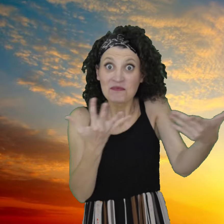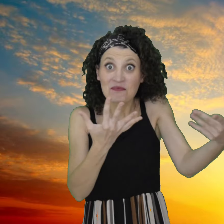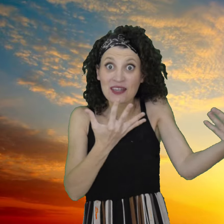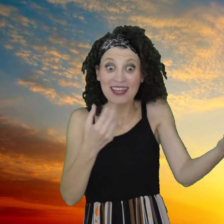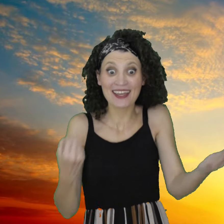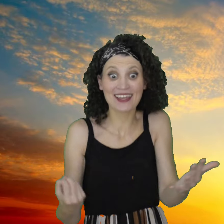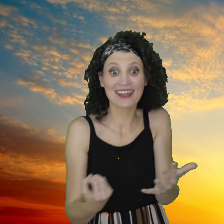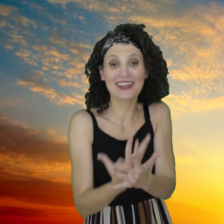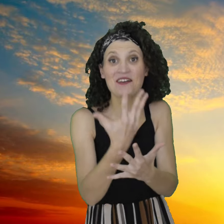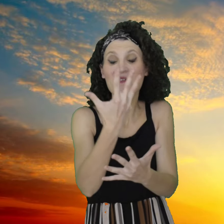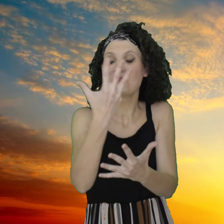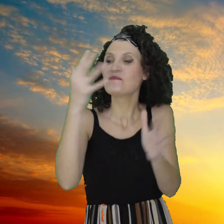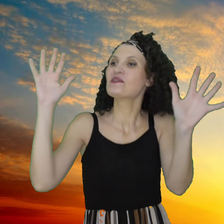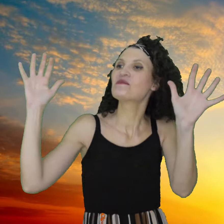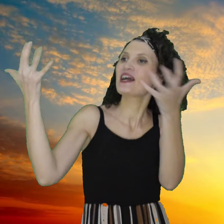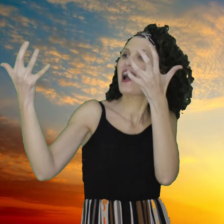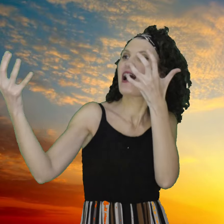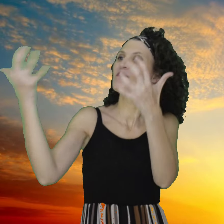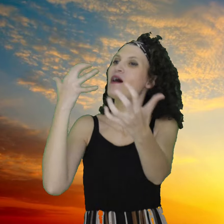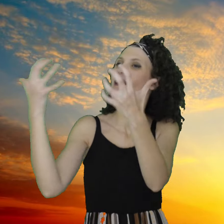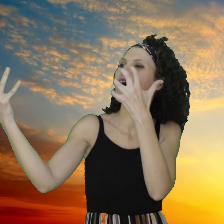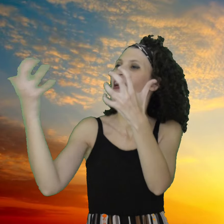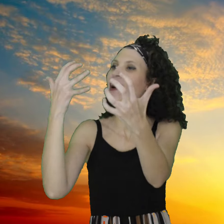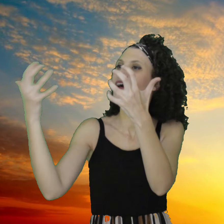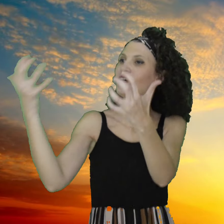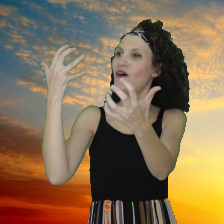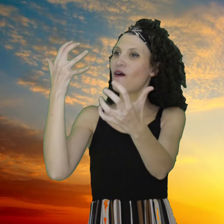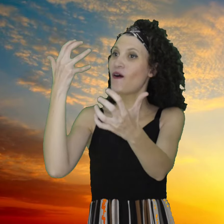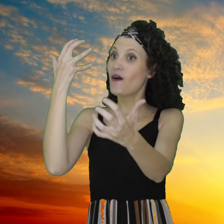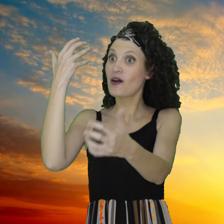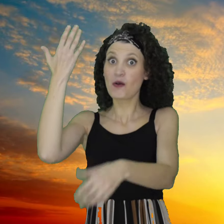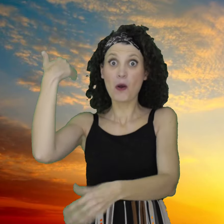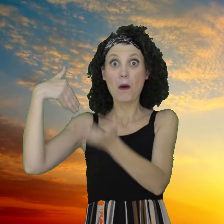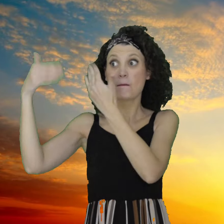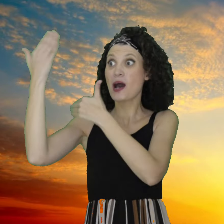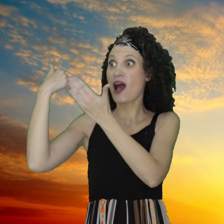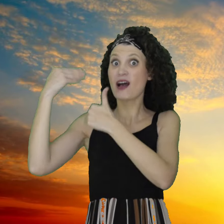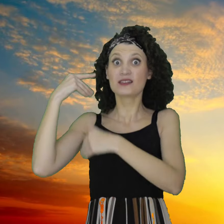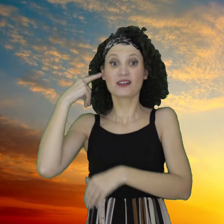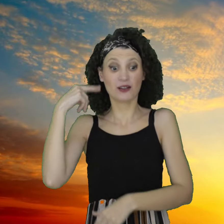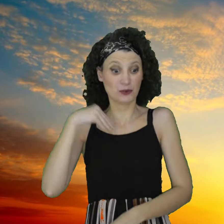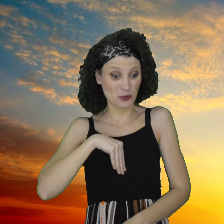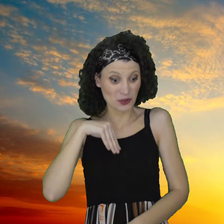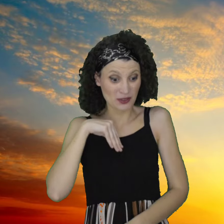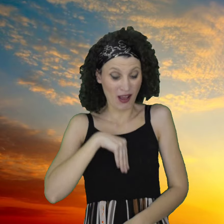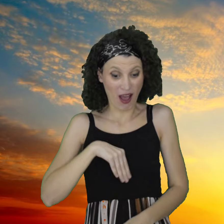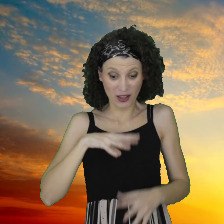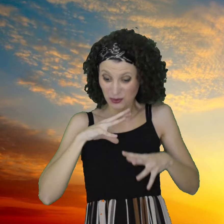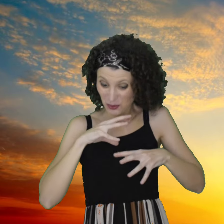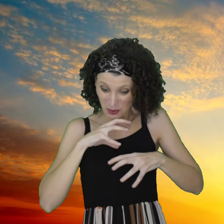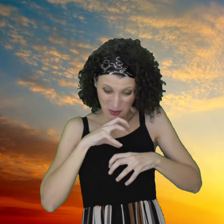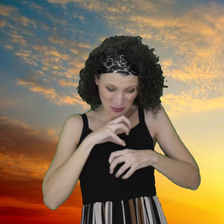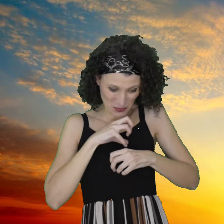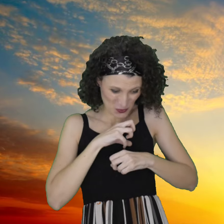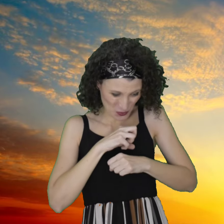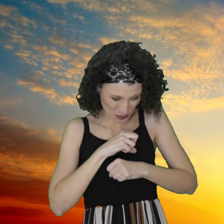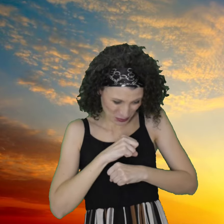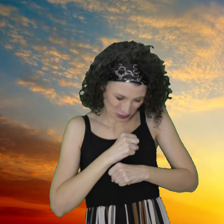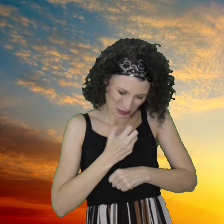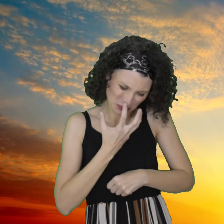dal cielo come un capolavoro Prima di te non